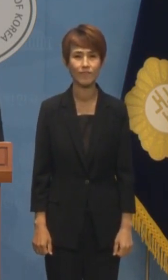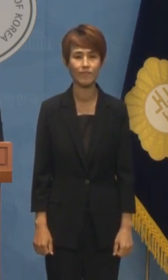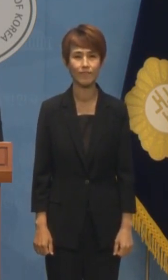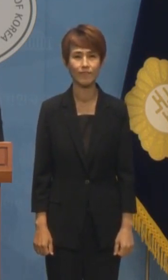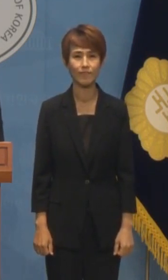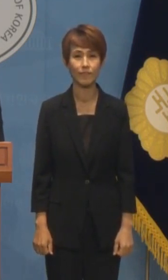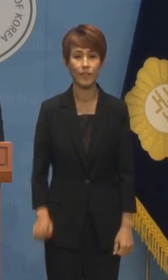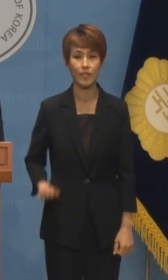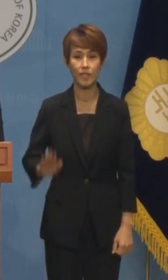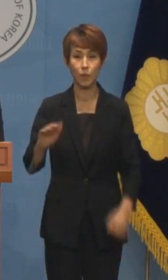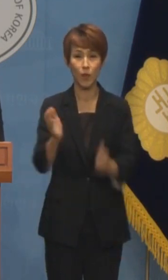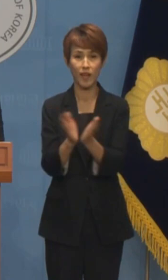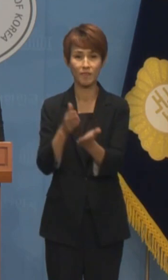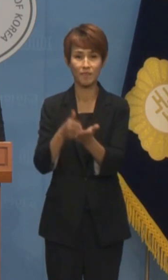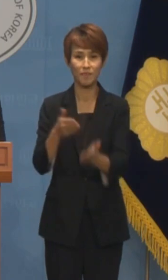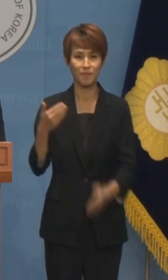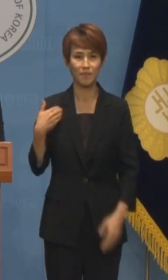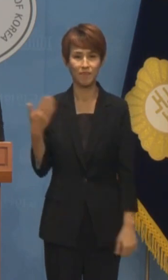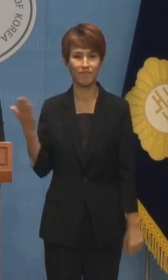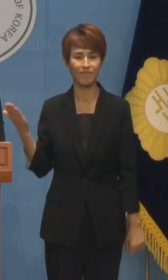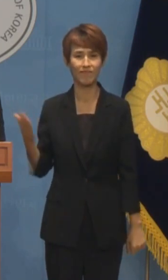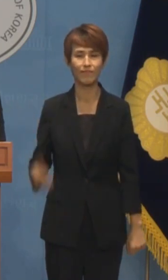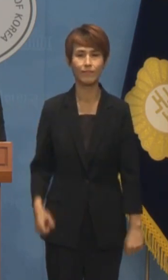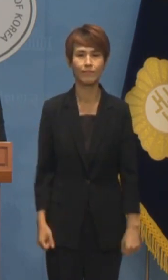진보당 대변인 홍성규